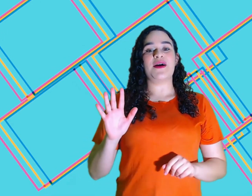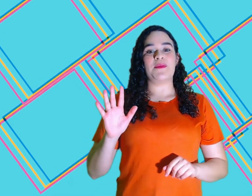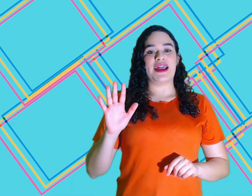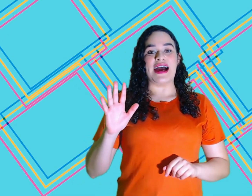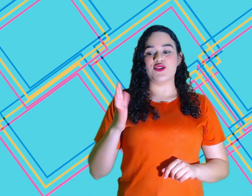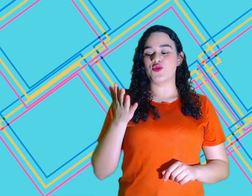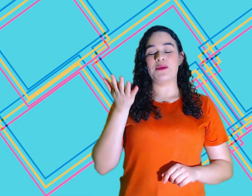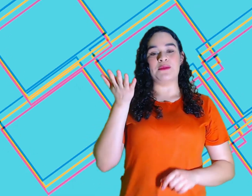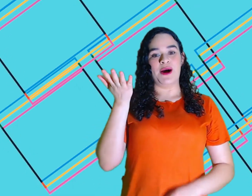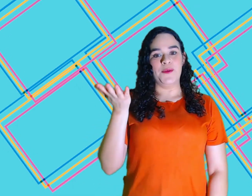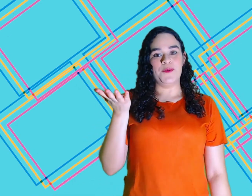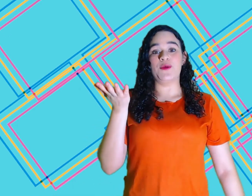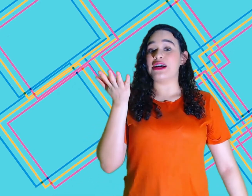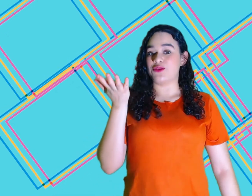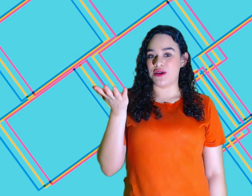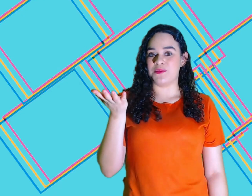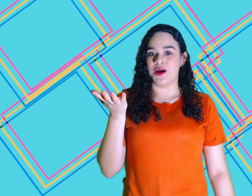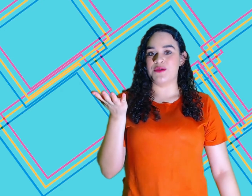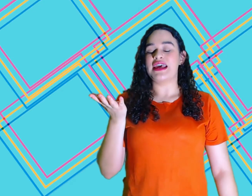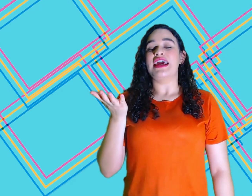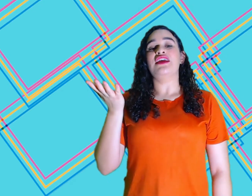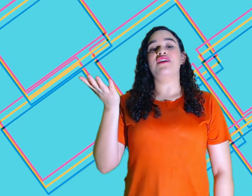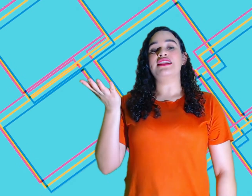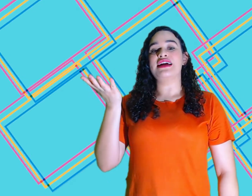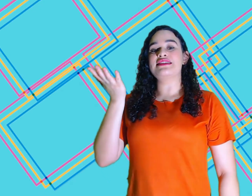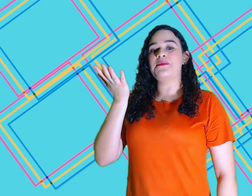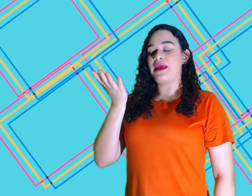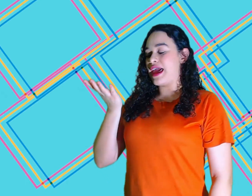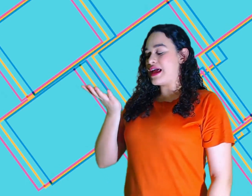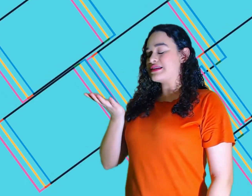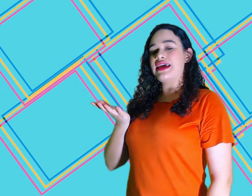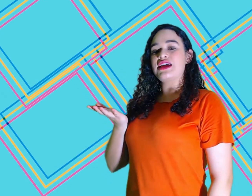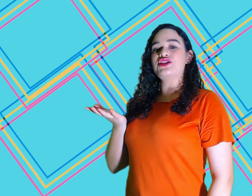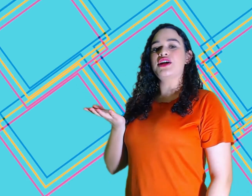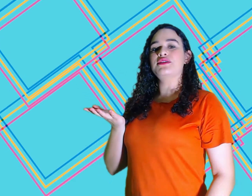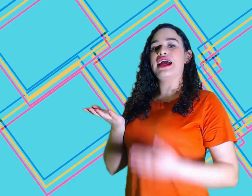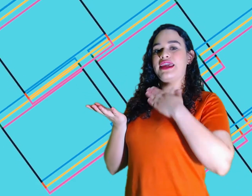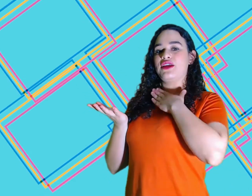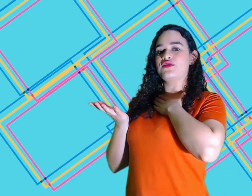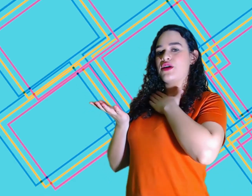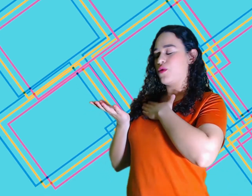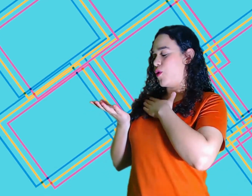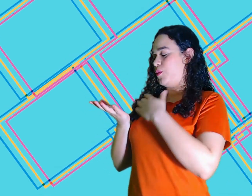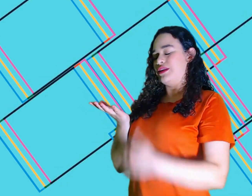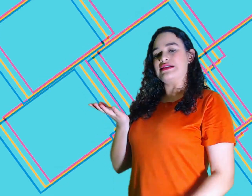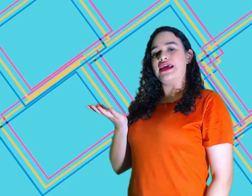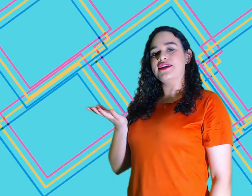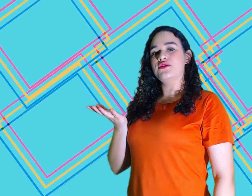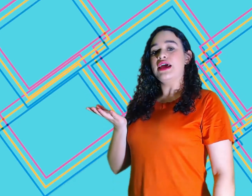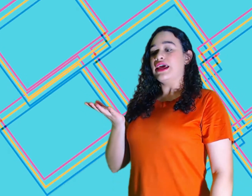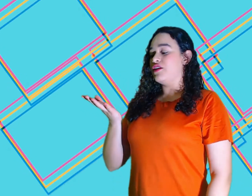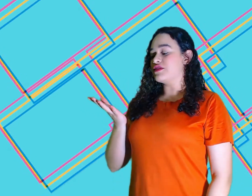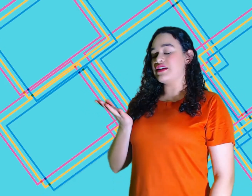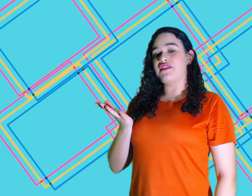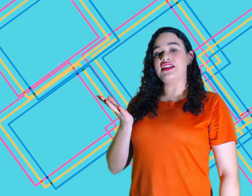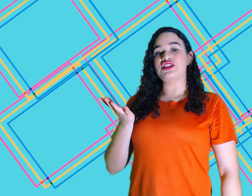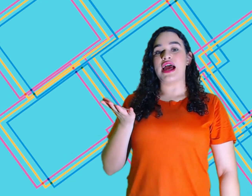pegar a sua mão, uma das suas mãos, e vai trazer para essa região daqui do seu corpo, tá certo? E você vai deixar a